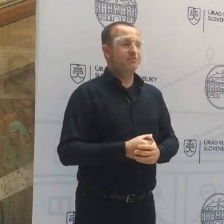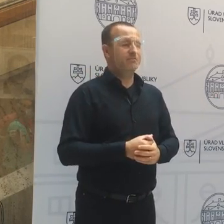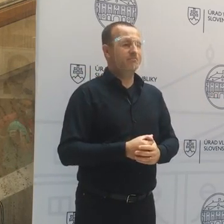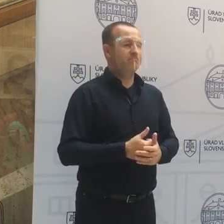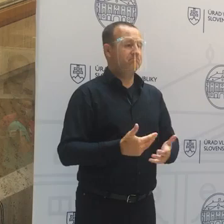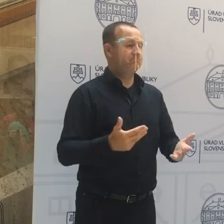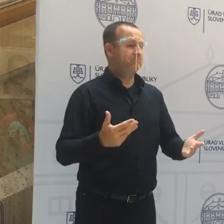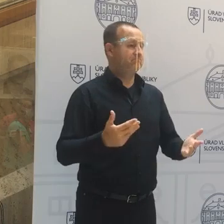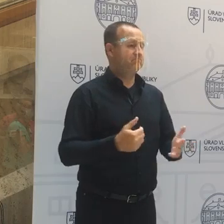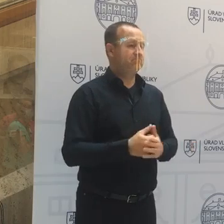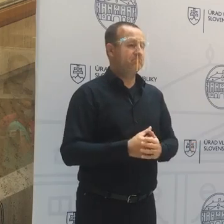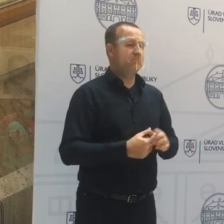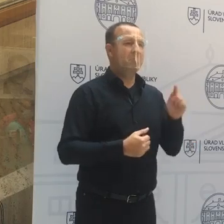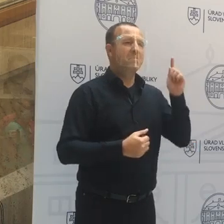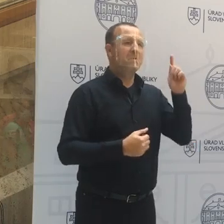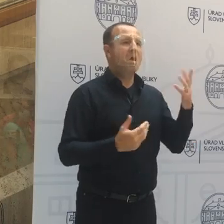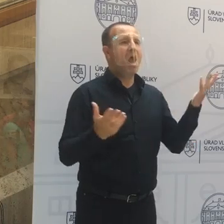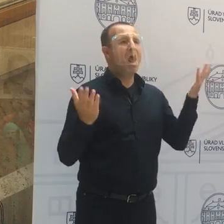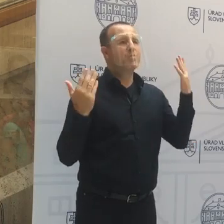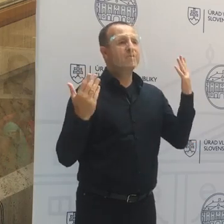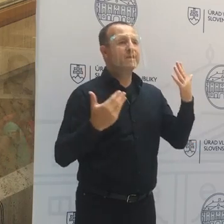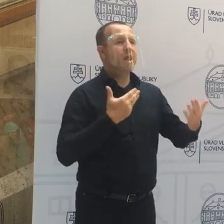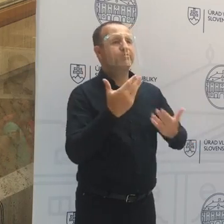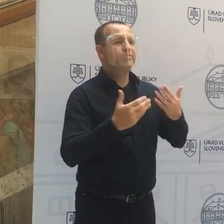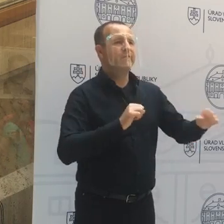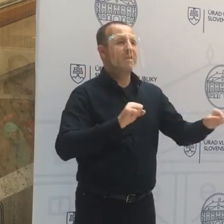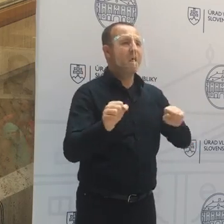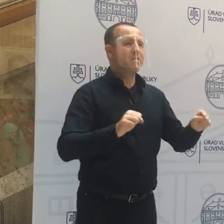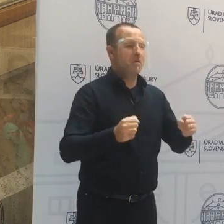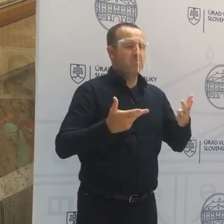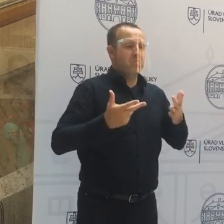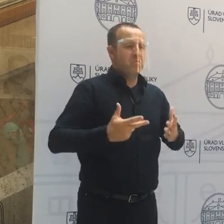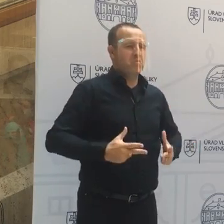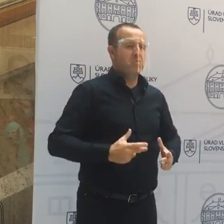Viete čo, ja si myslím, že atmosféra je pokojná a pracovná.